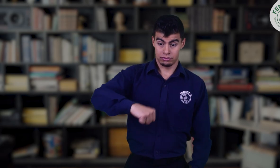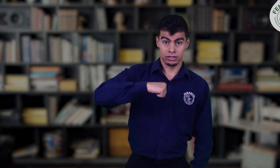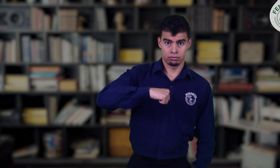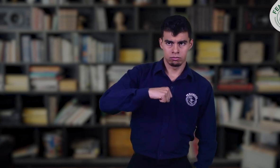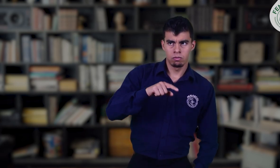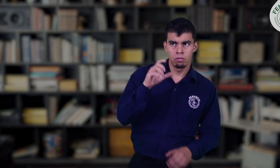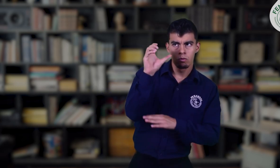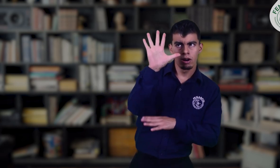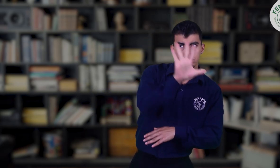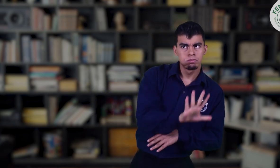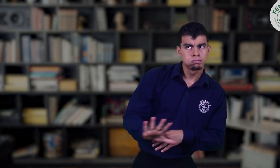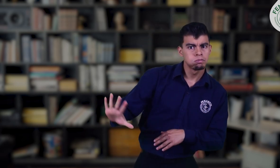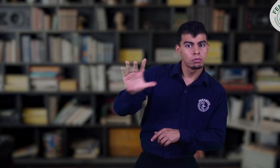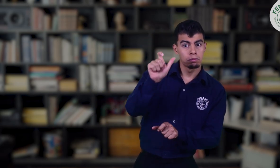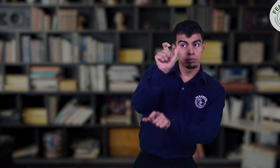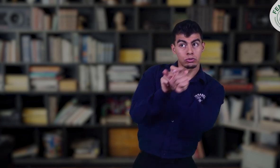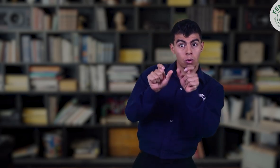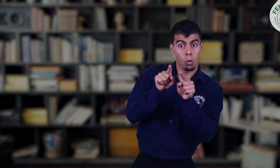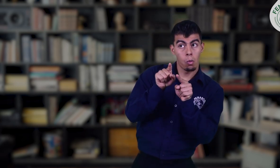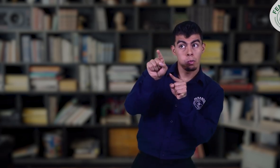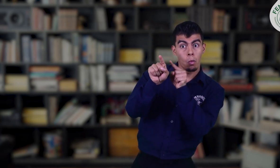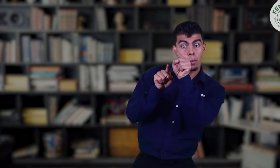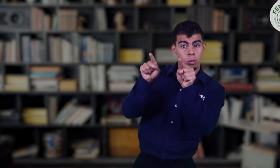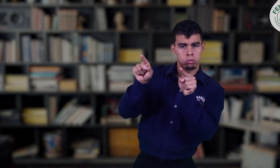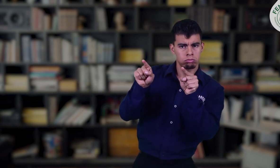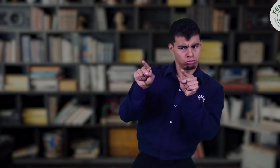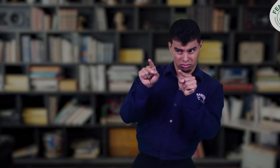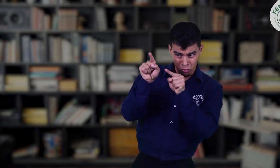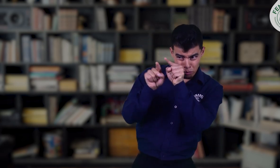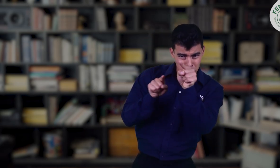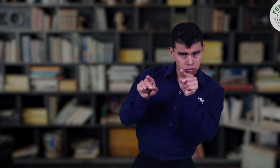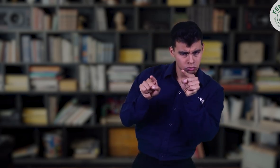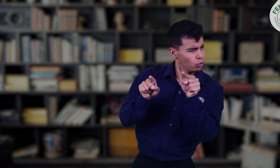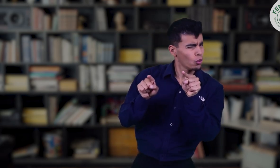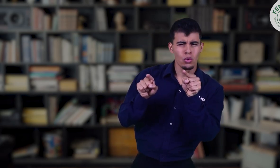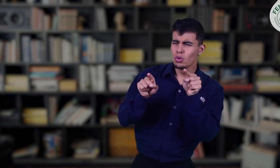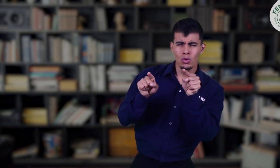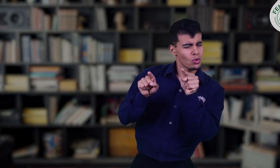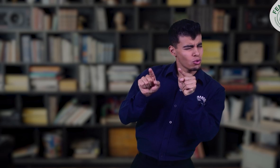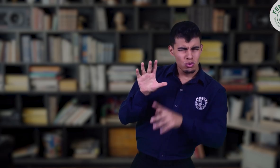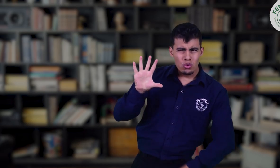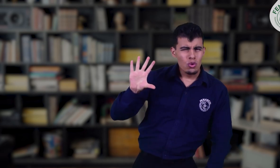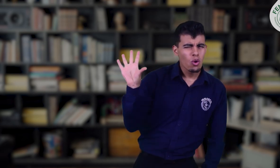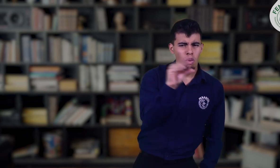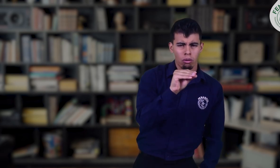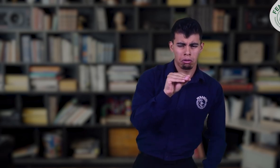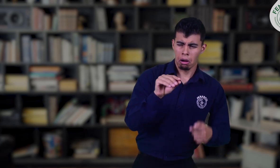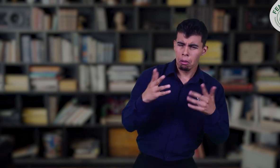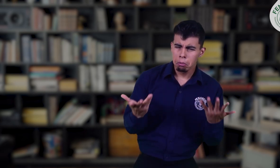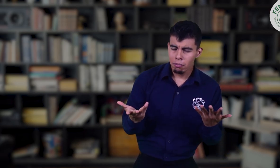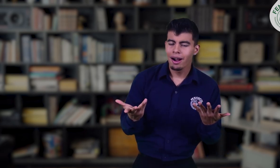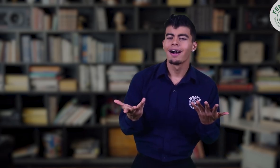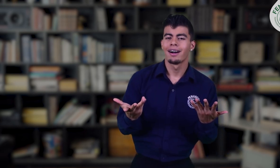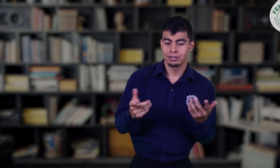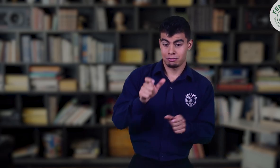que todas las personas, sin excepción, tienen derechos. Es decir, no importa que sean niños, jóvenes,